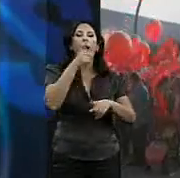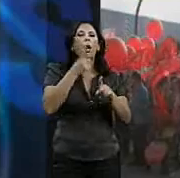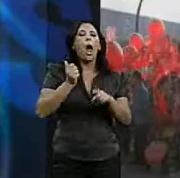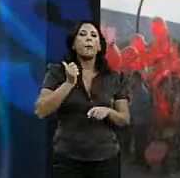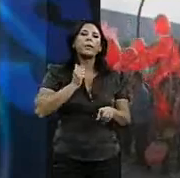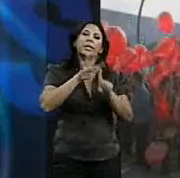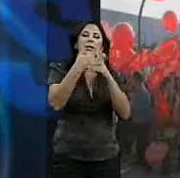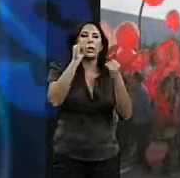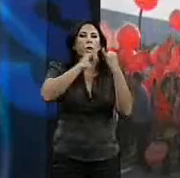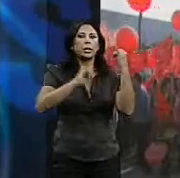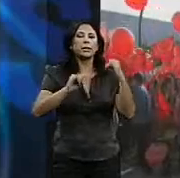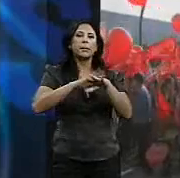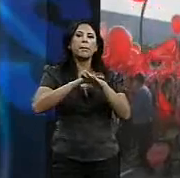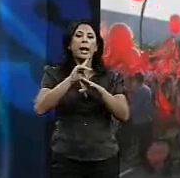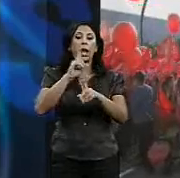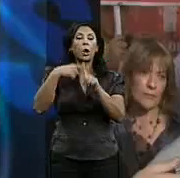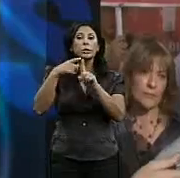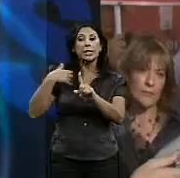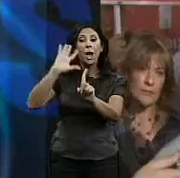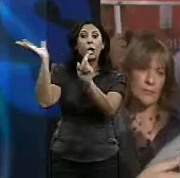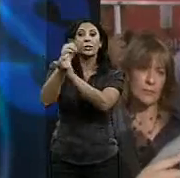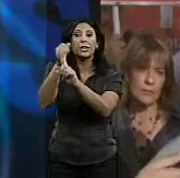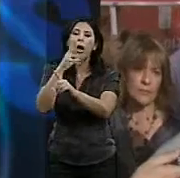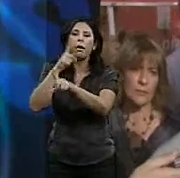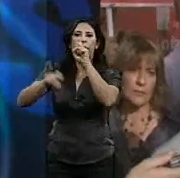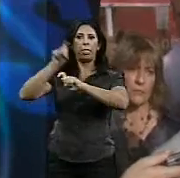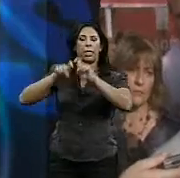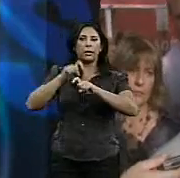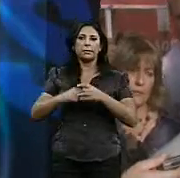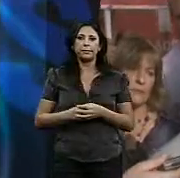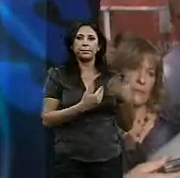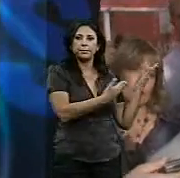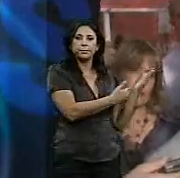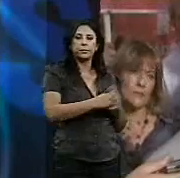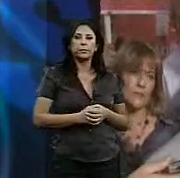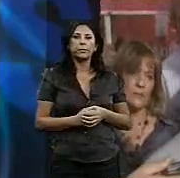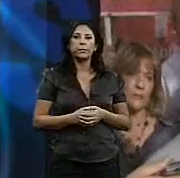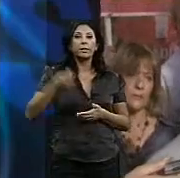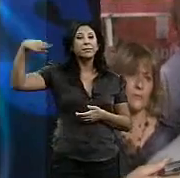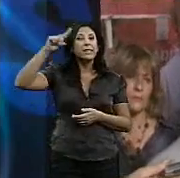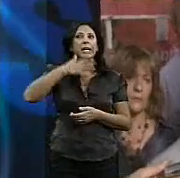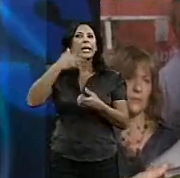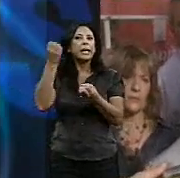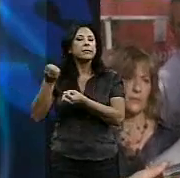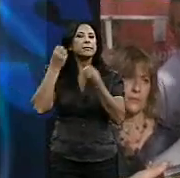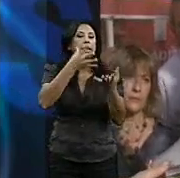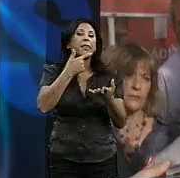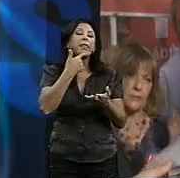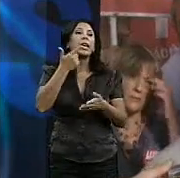eliminar las conquistas laborales. Están pretendiendo hacer creer a todo el mundo que la responsabilidad de la crisis y la